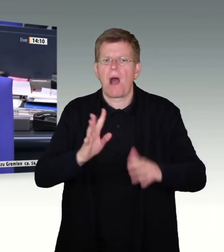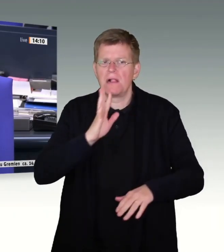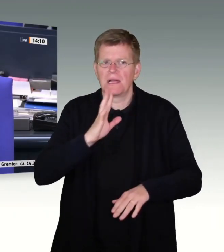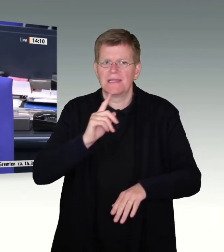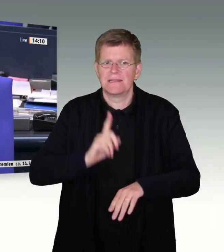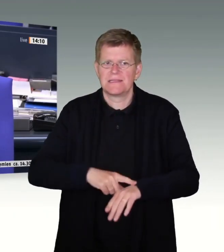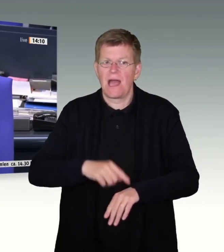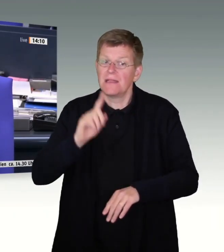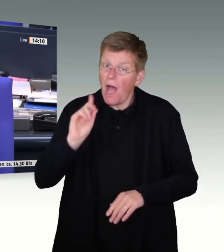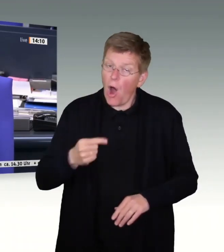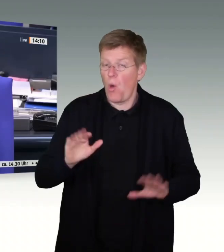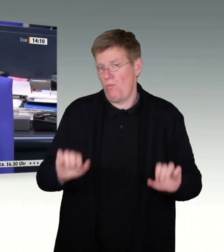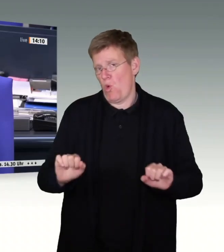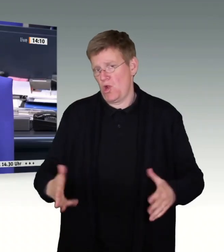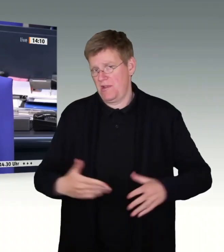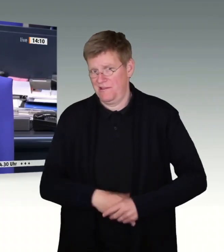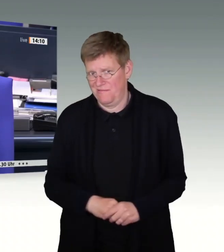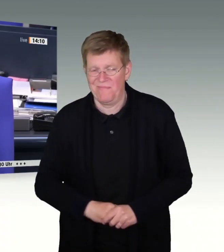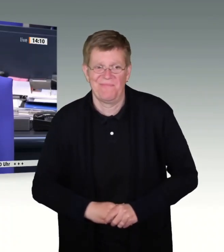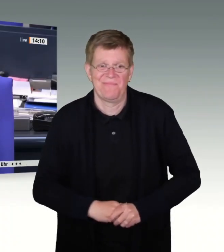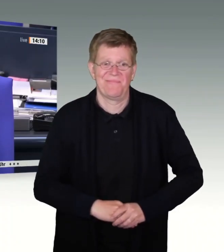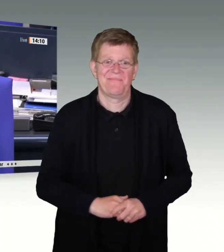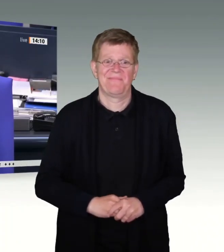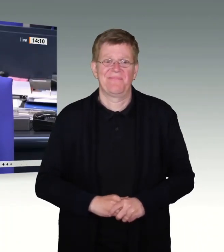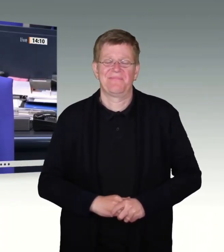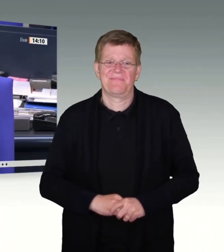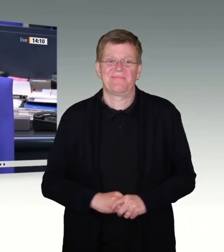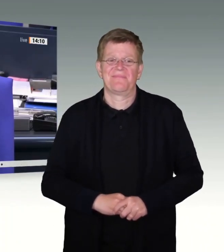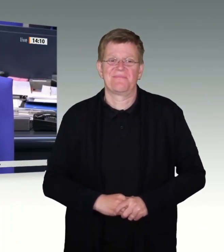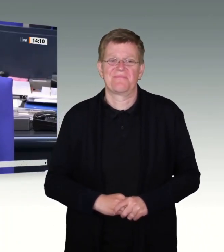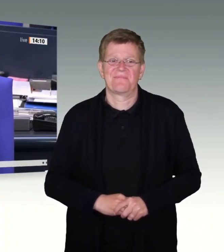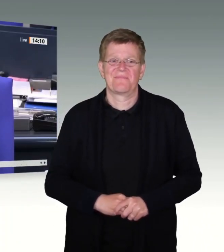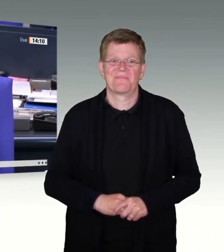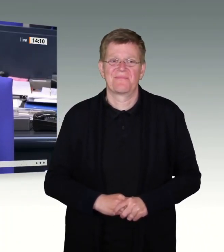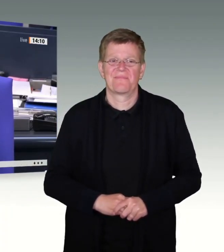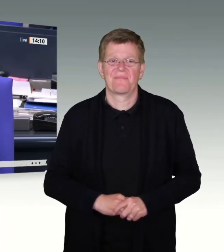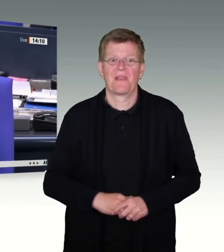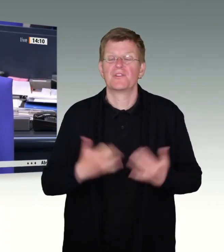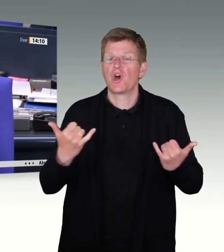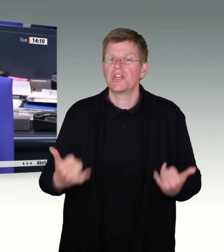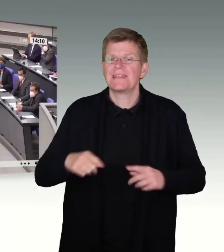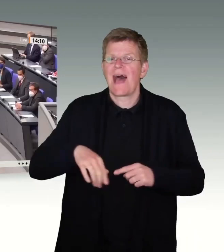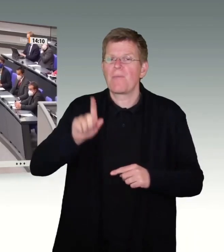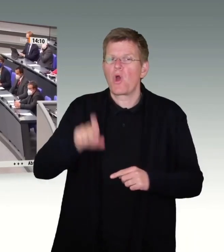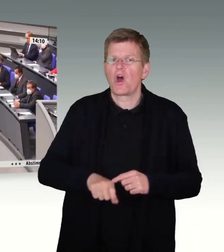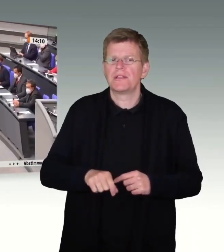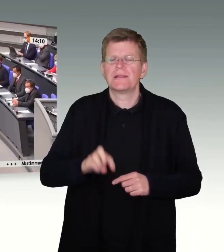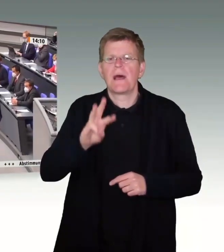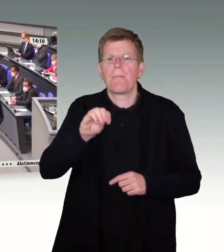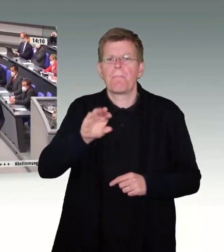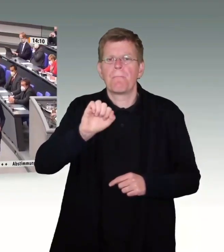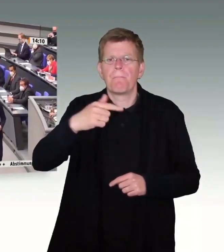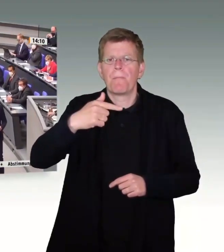Das Wort hat der Abgeordnete Matthias Helferich.